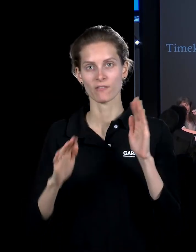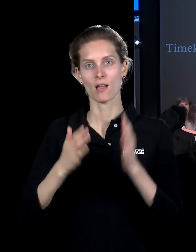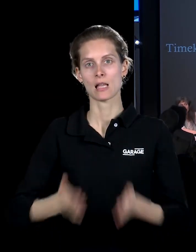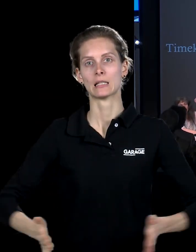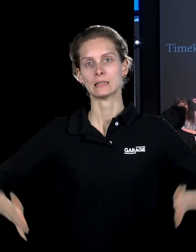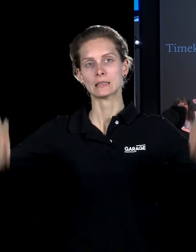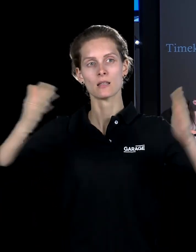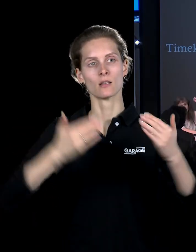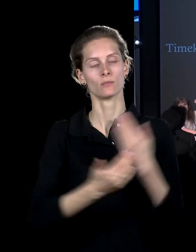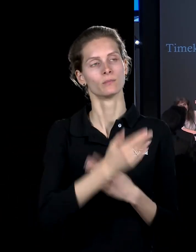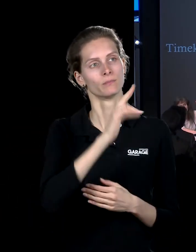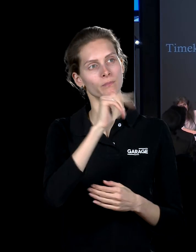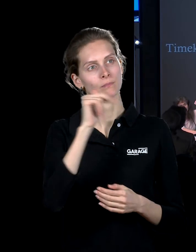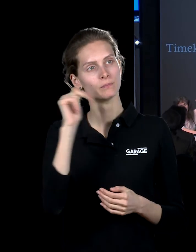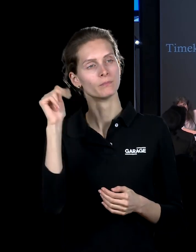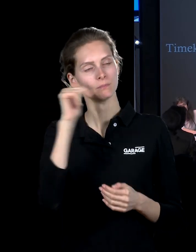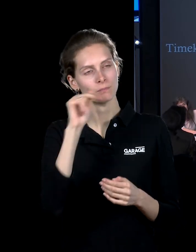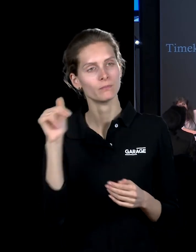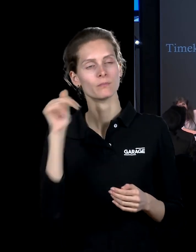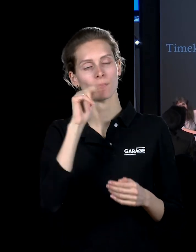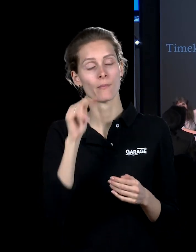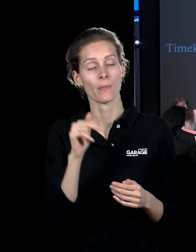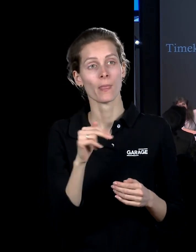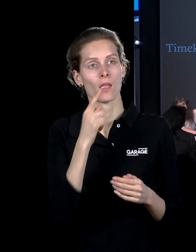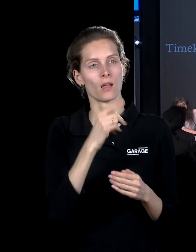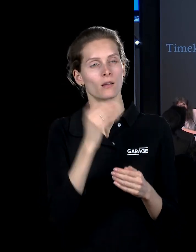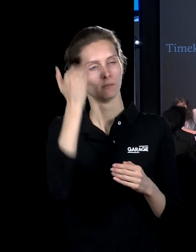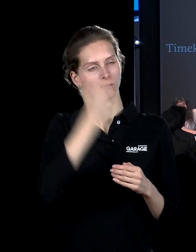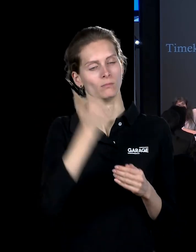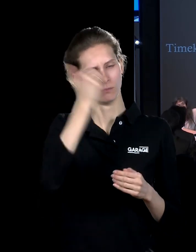И Юиг соскреб слои, показав, как срез дерева.